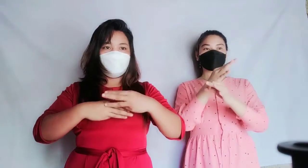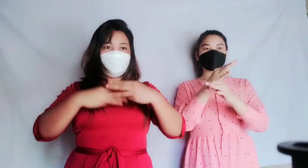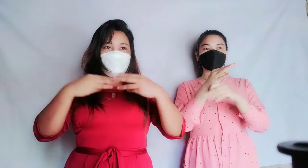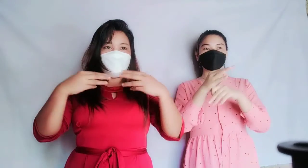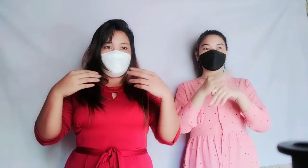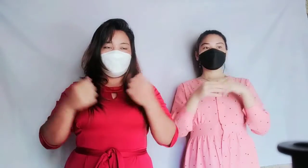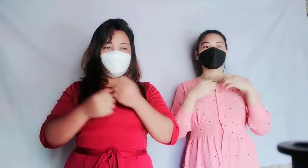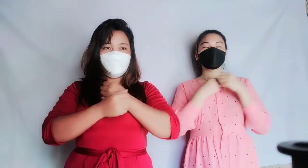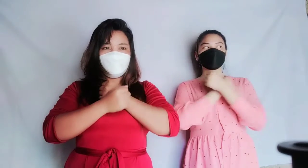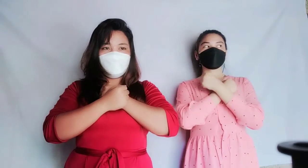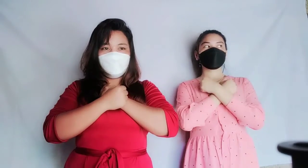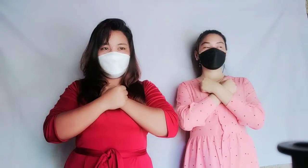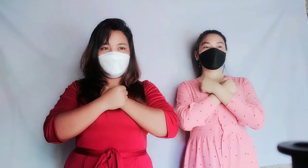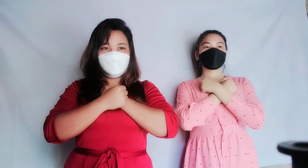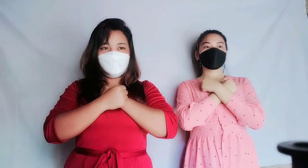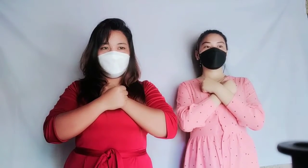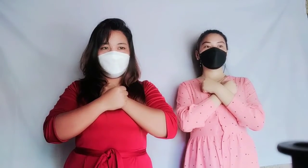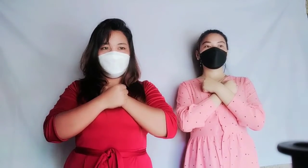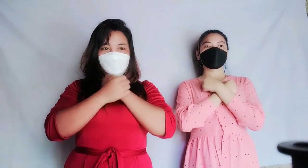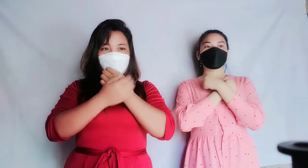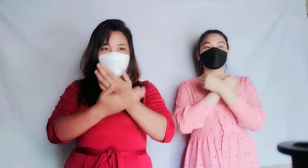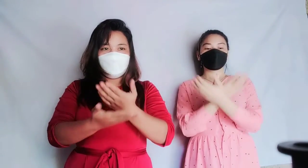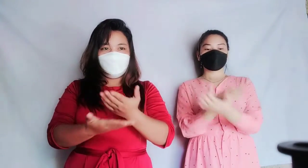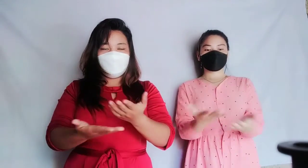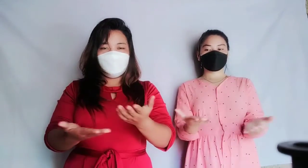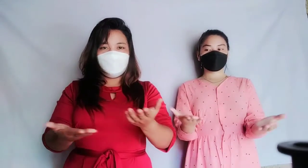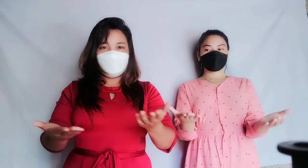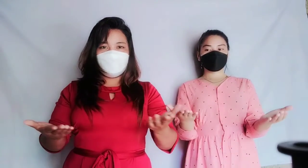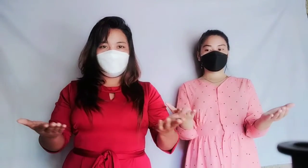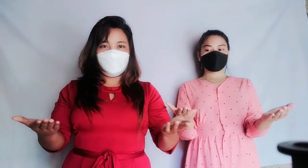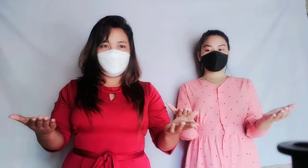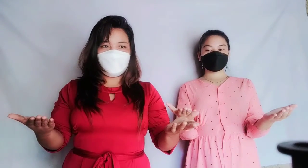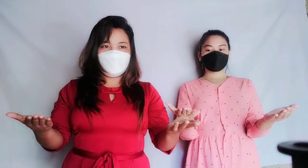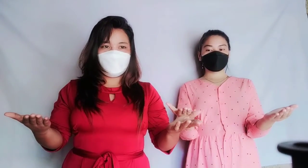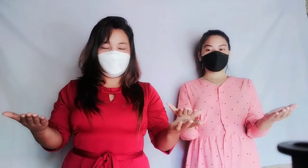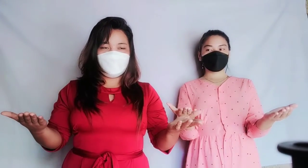Pagmamahal Namin sa bawat tao